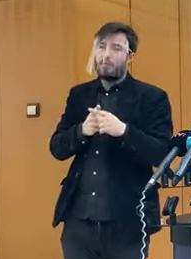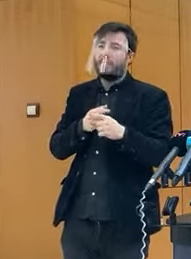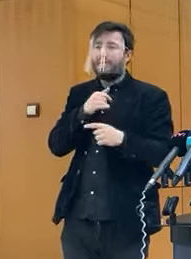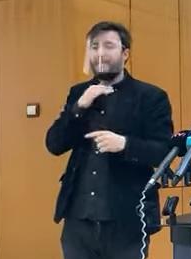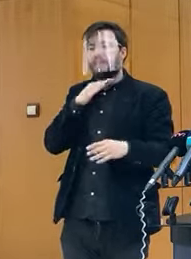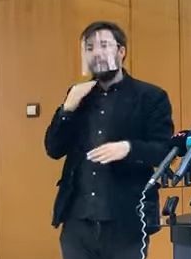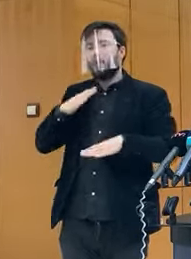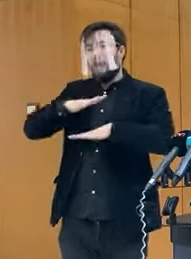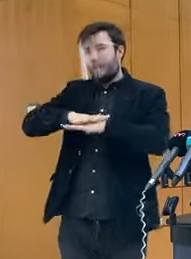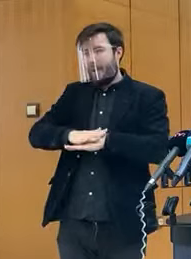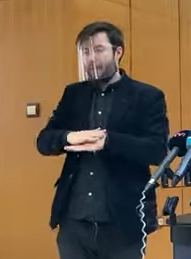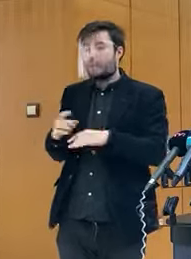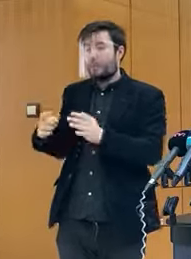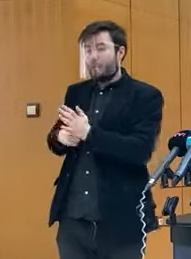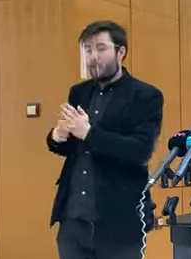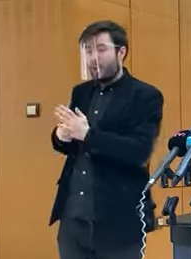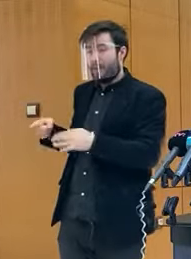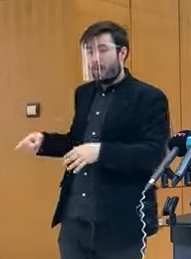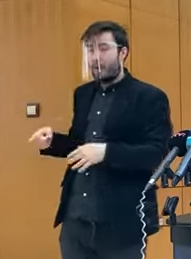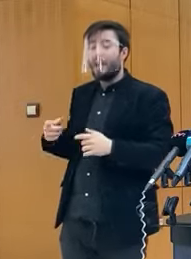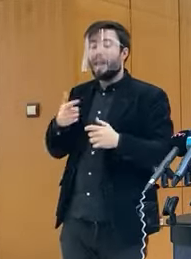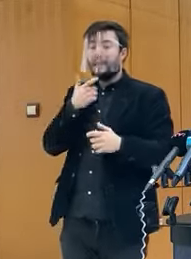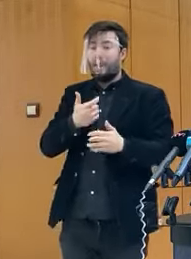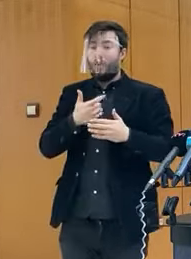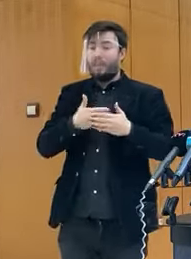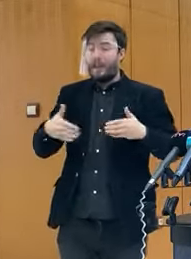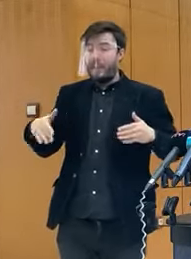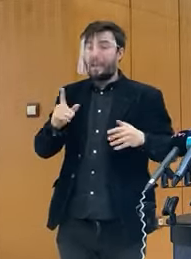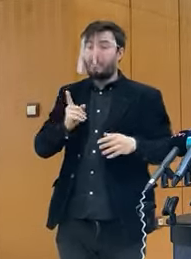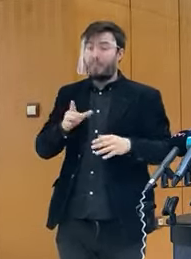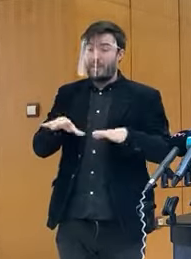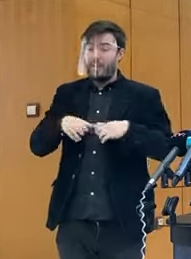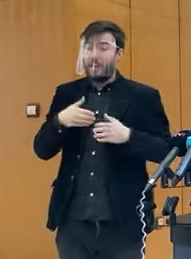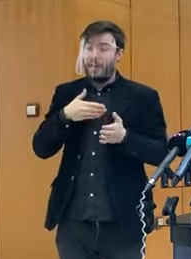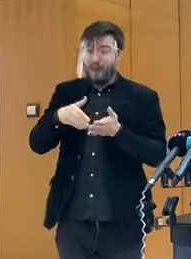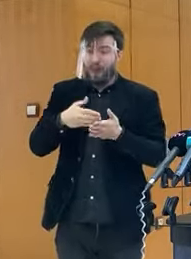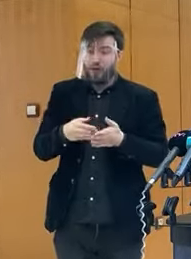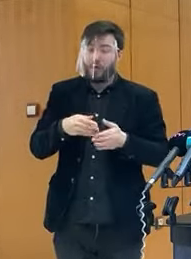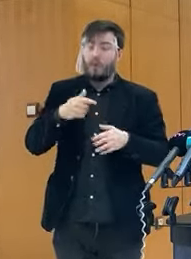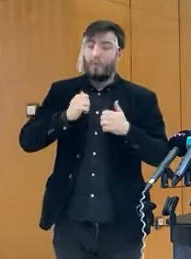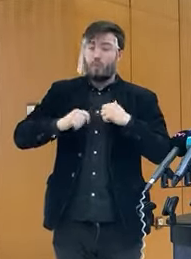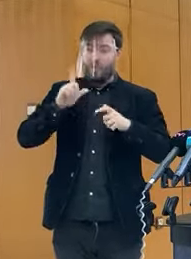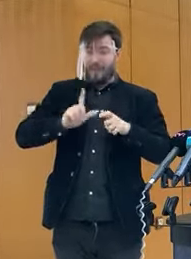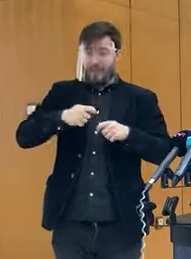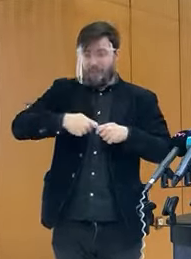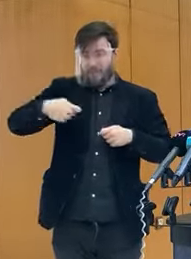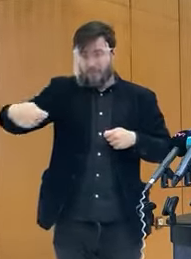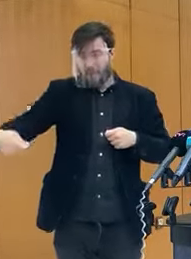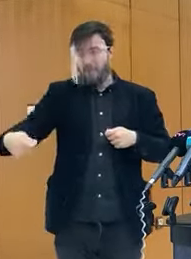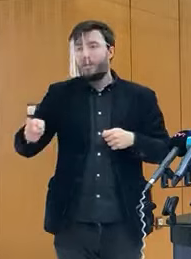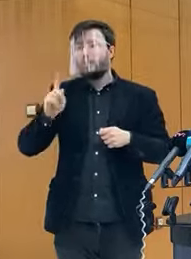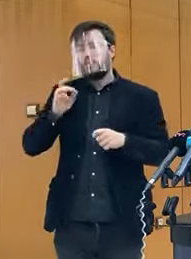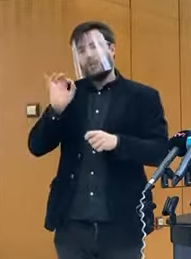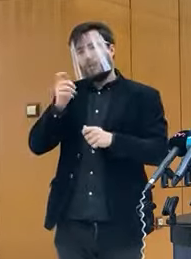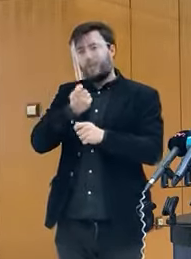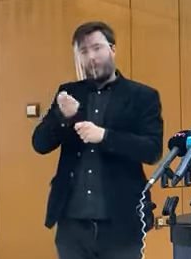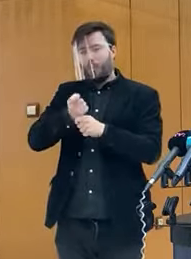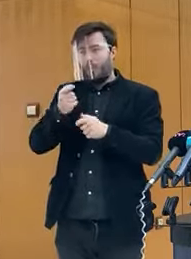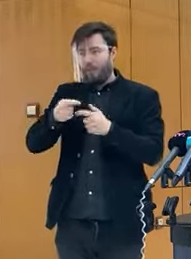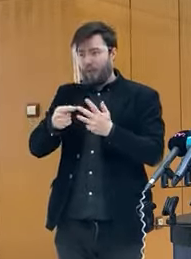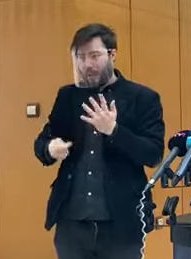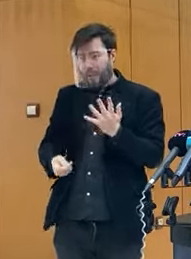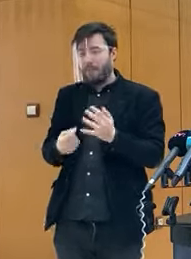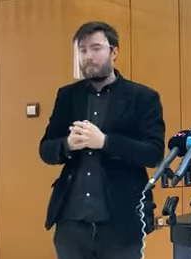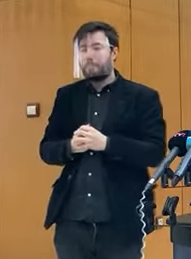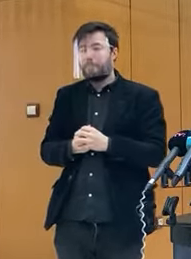opravnená požiadavka, že ak má byť, ak má Národná rada schváliť ďalší núdzový stav, tak musí to byť veľmi dobre odôvodnené. No